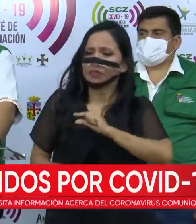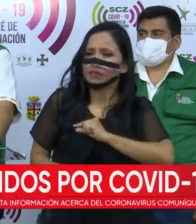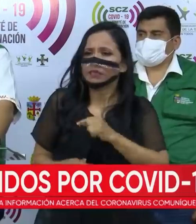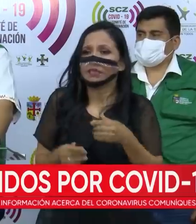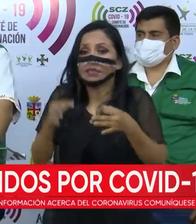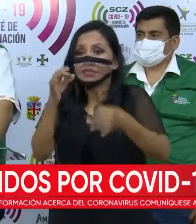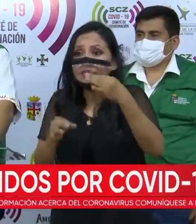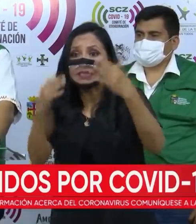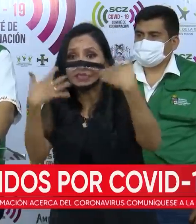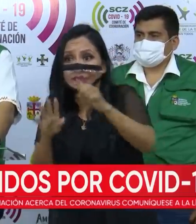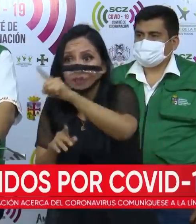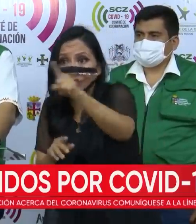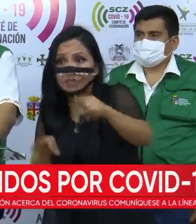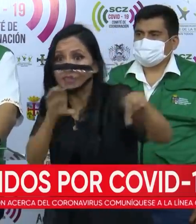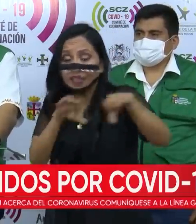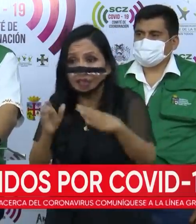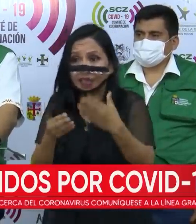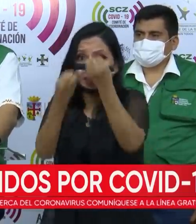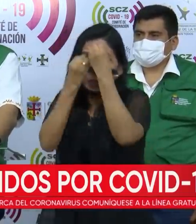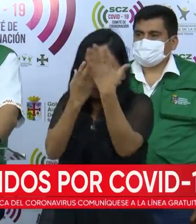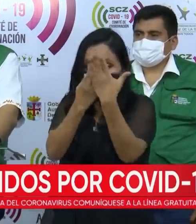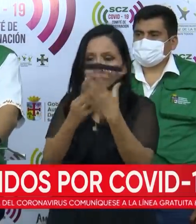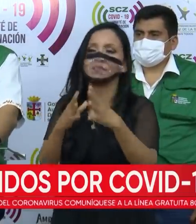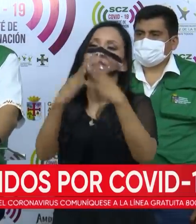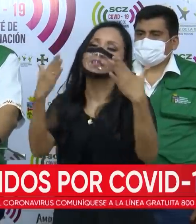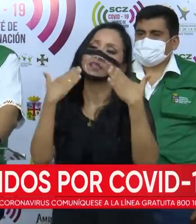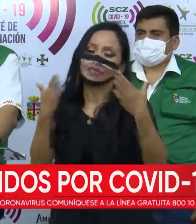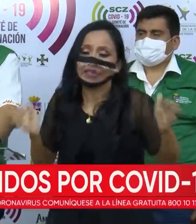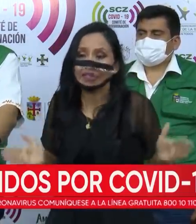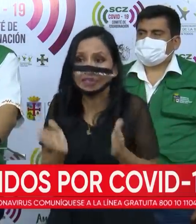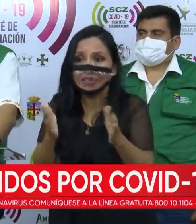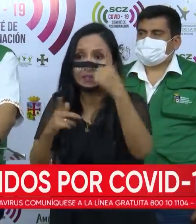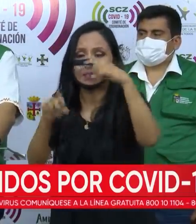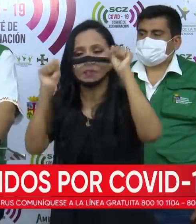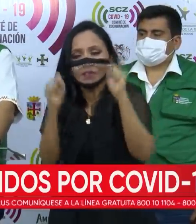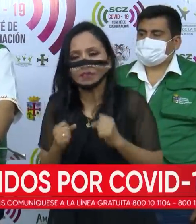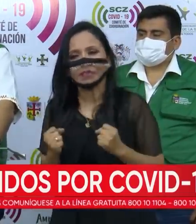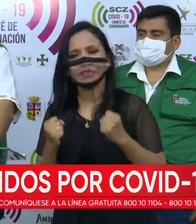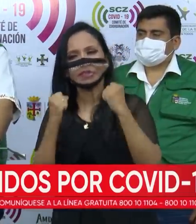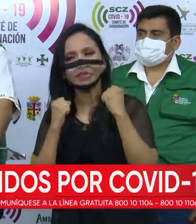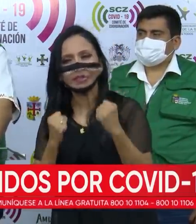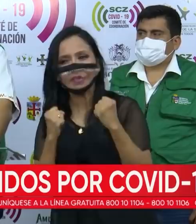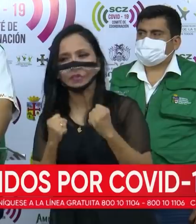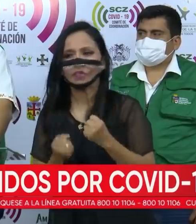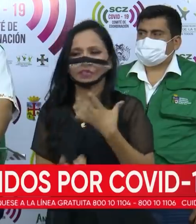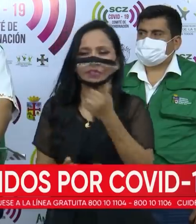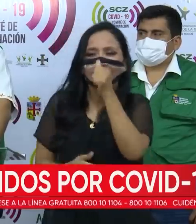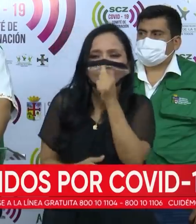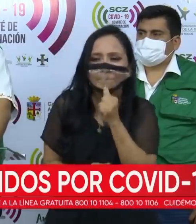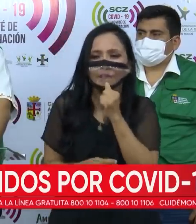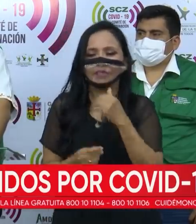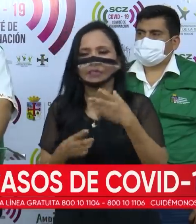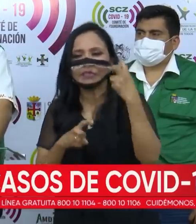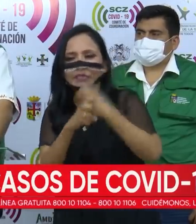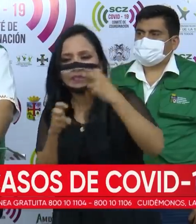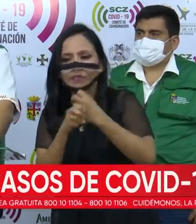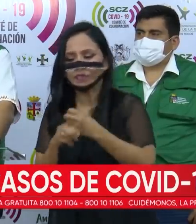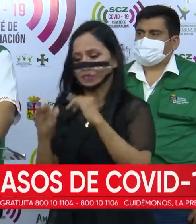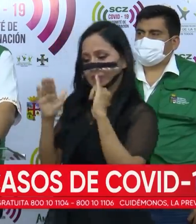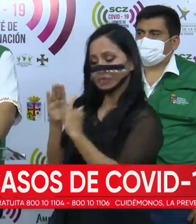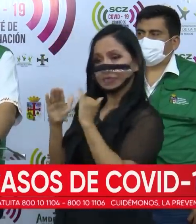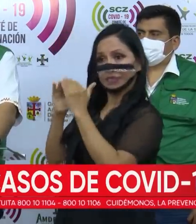Aquellos que ya lo han hecho, muchas felicidades y ánimos para que sigamos aguantando el sacrificio de quedarnos en casa.